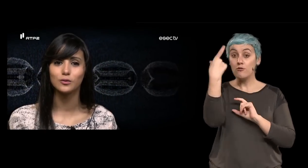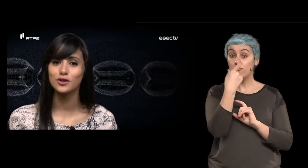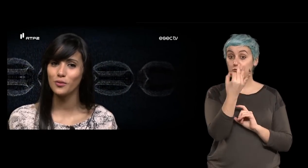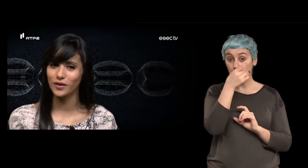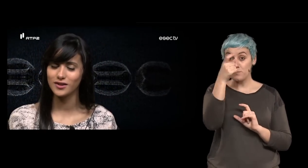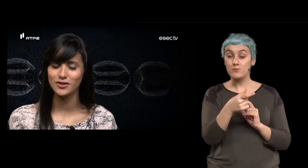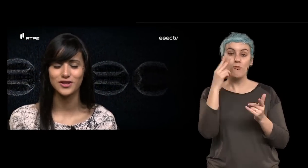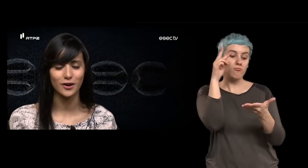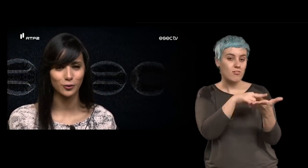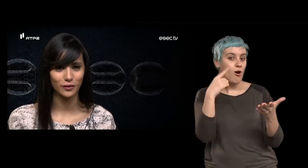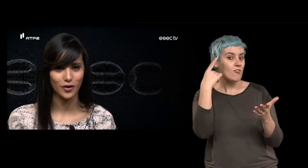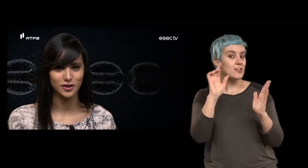leitores ouvintes, já inclui vós.